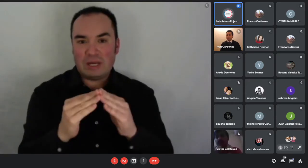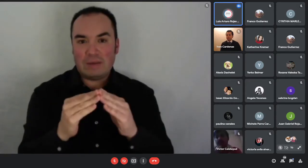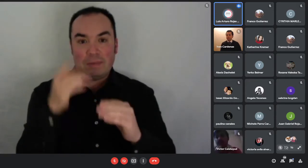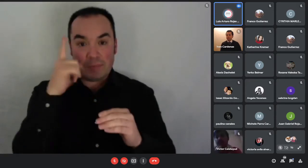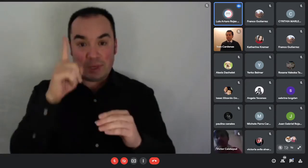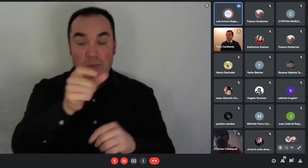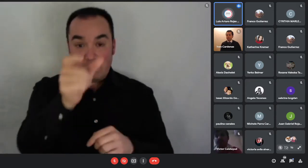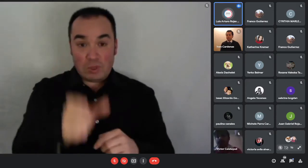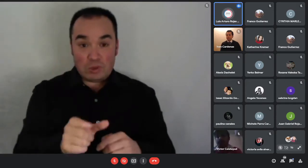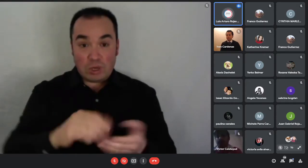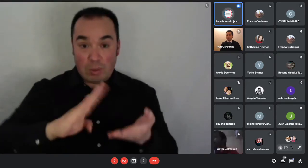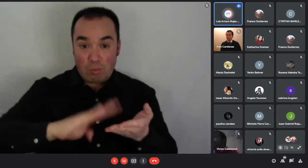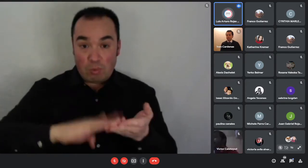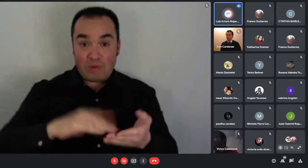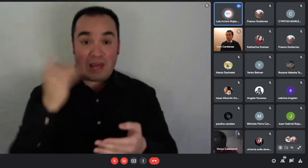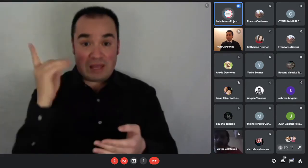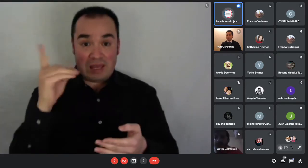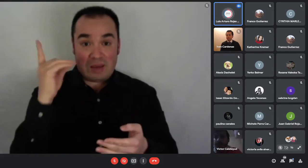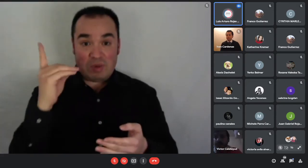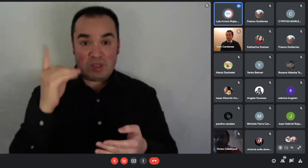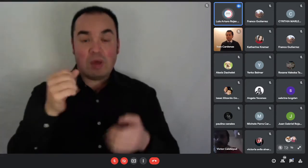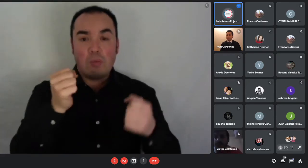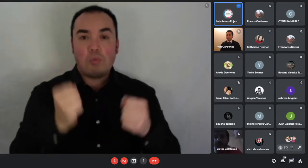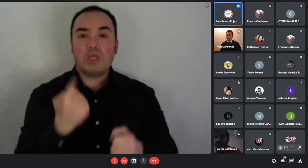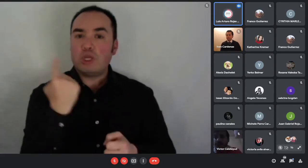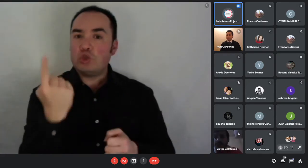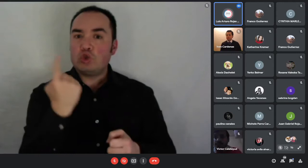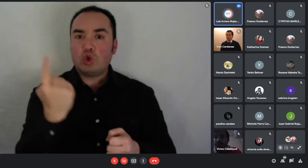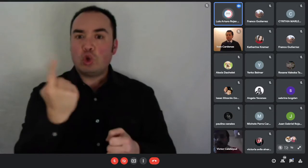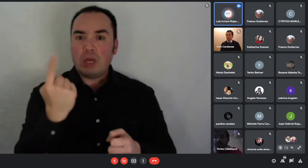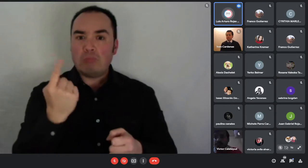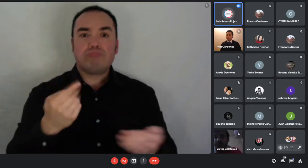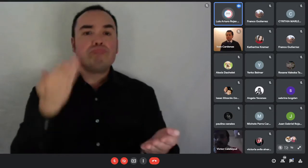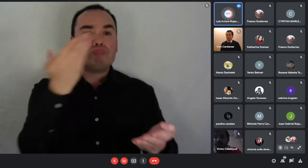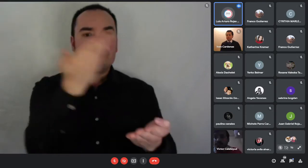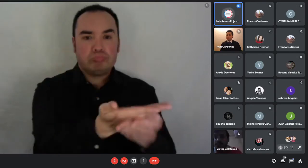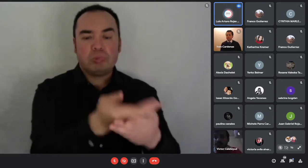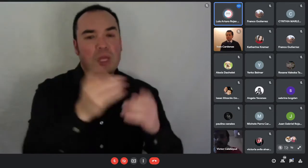también al subsidio de arriendo para que ustedes lo sepan. ¿Ya?